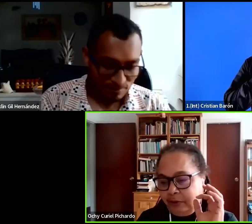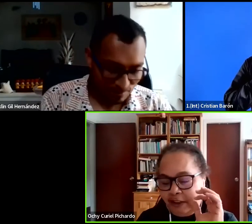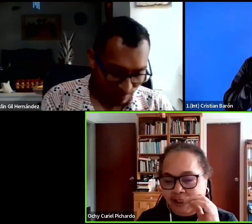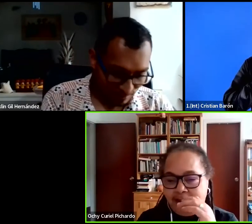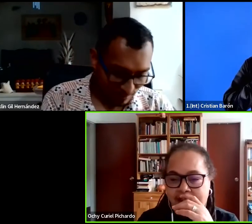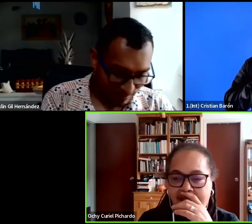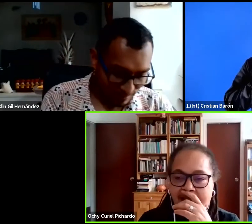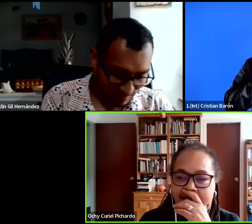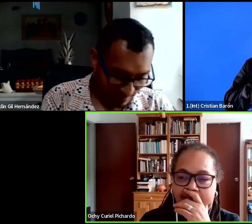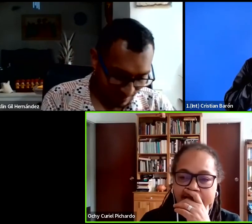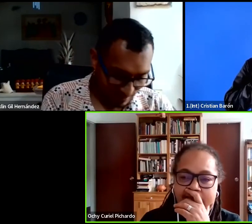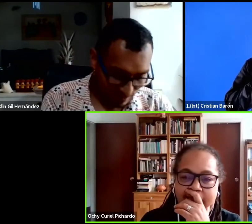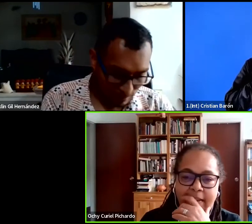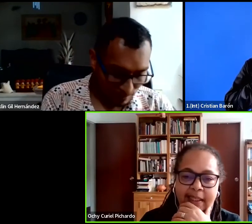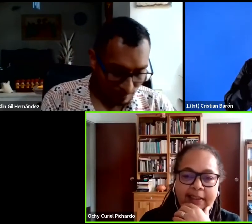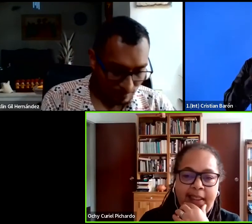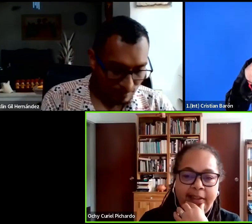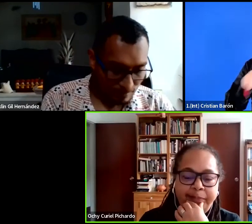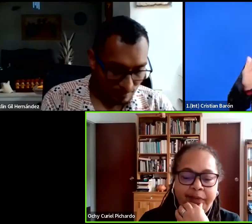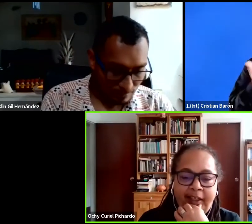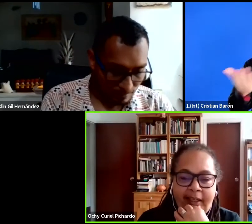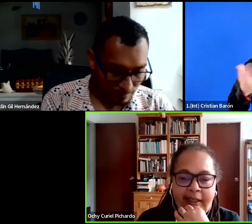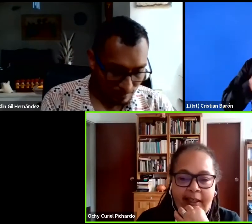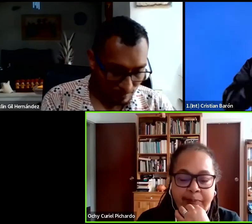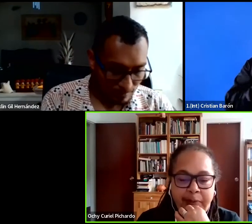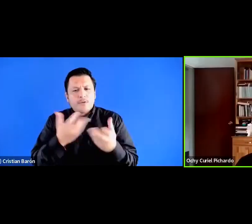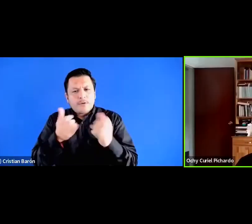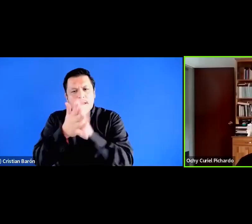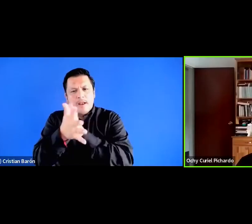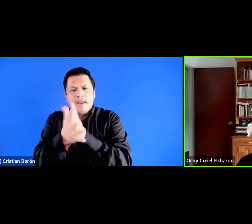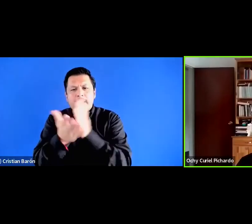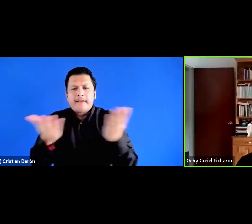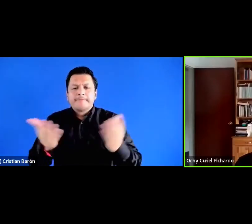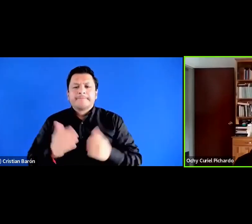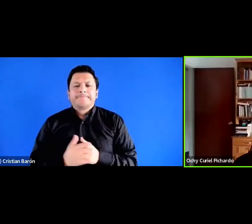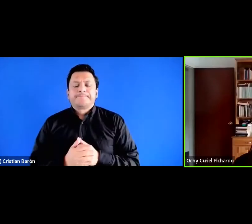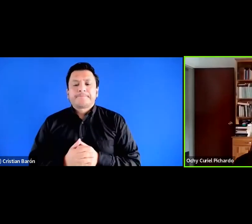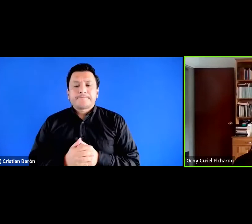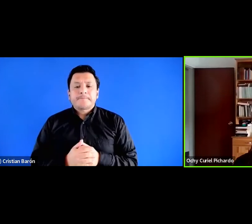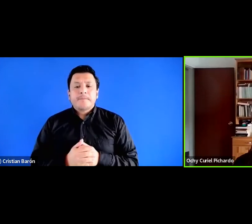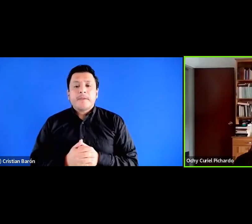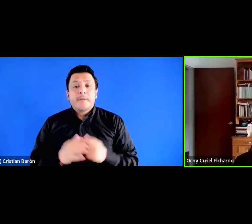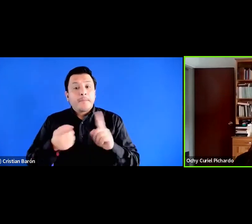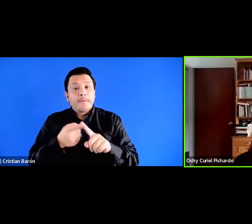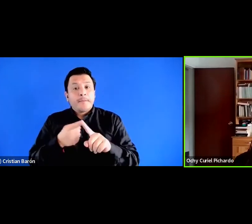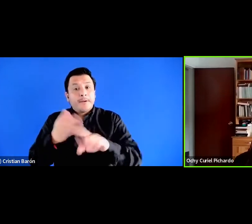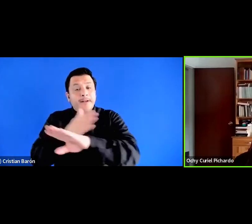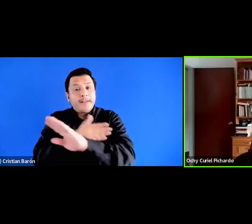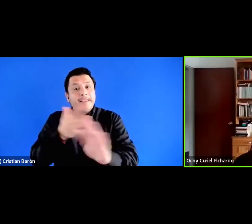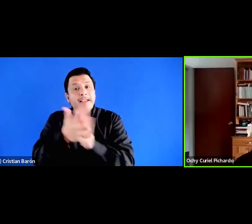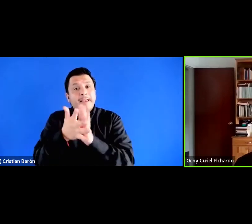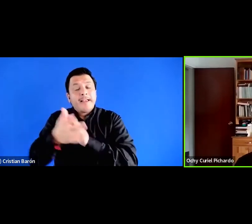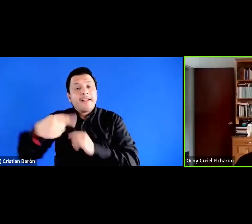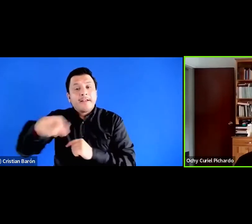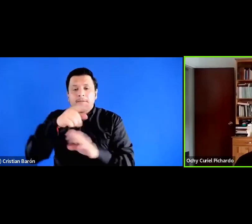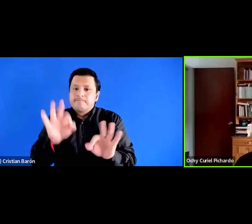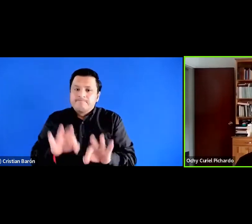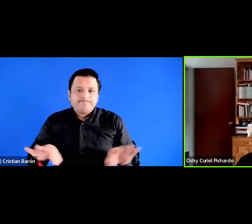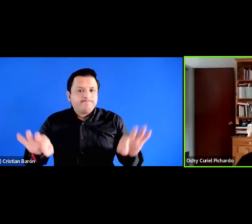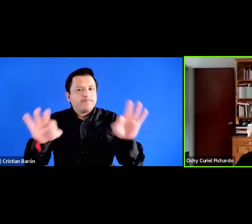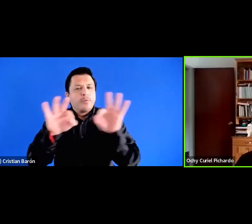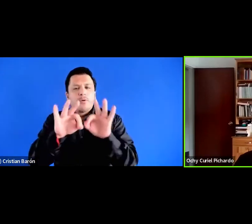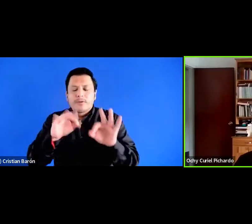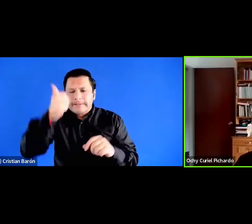cuestiones que quisiera quisiera resaltar en primer lugar cosa que ya han dicho la relevancia e